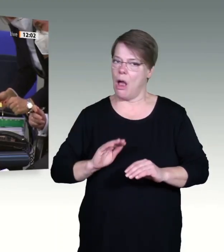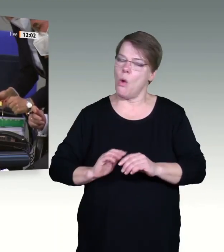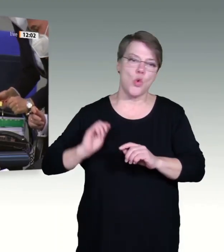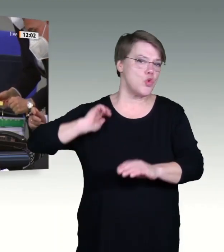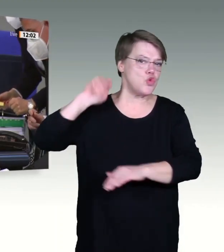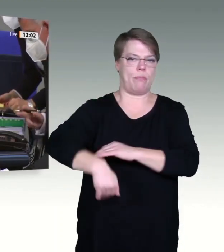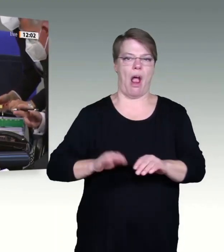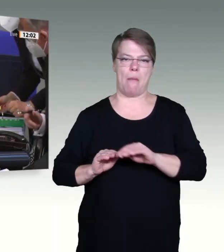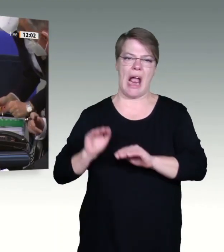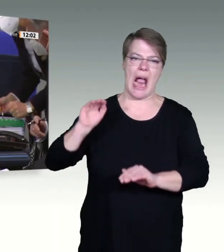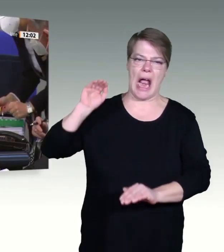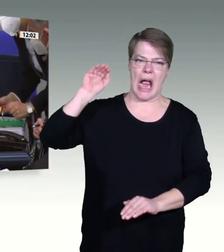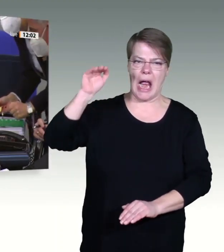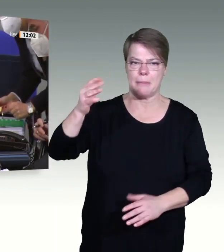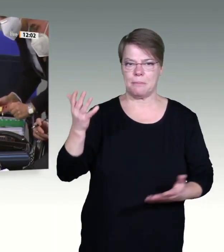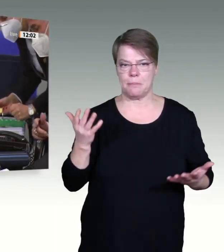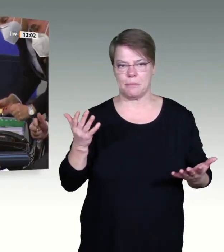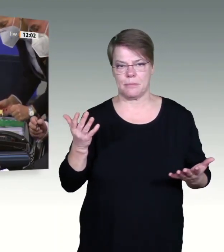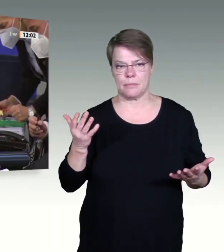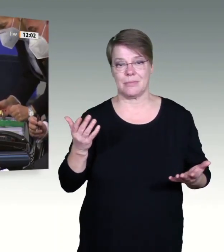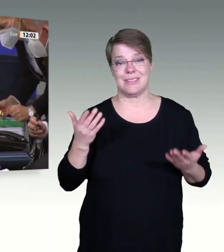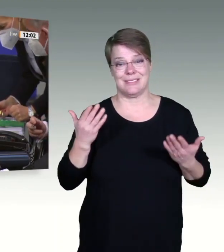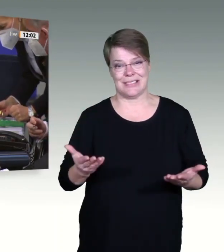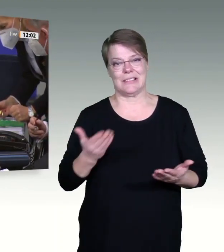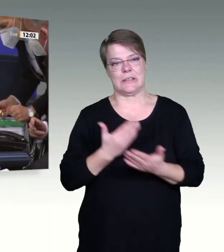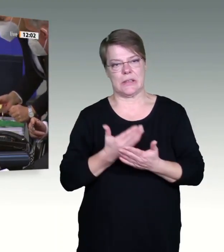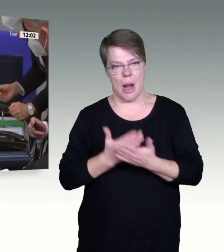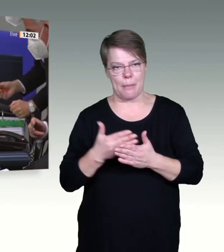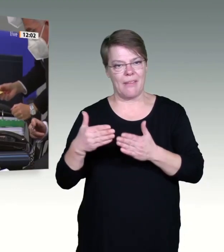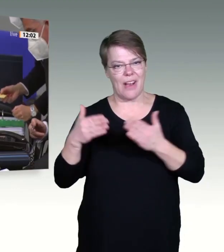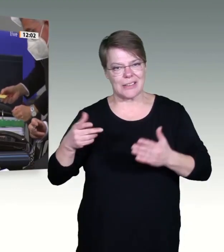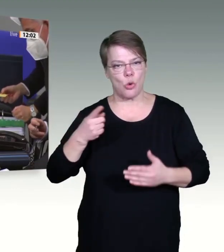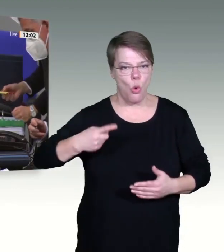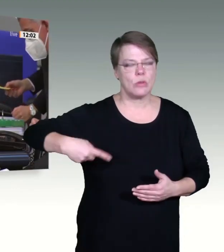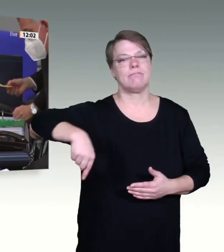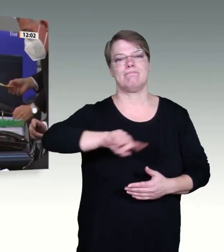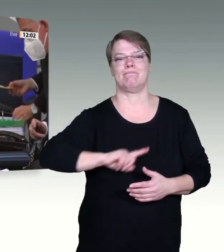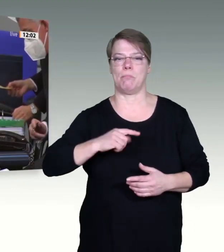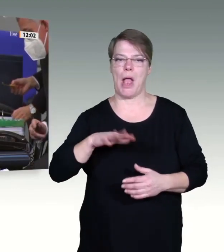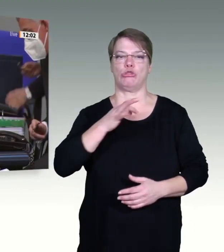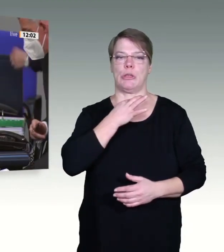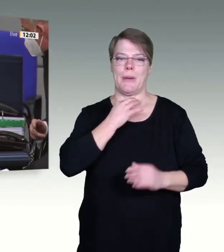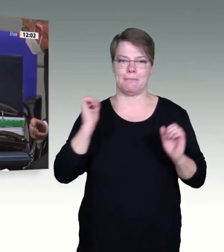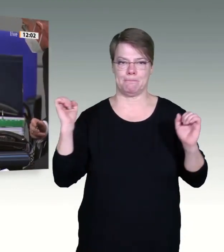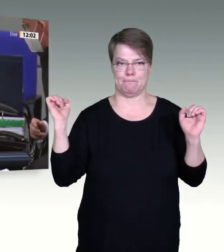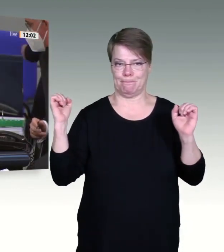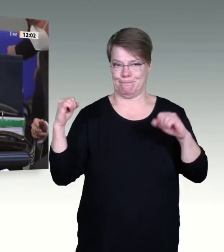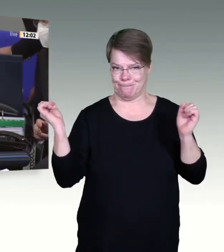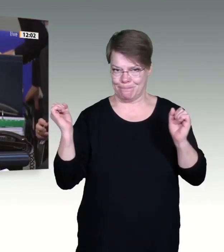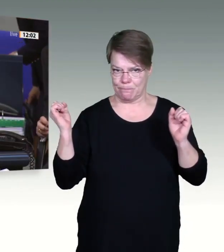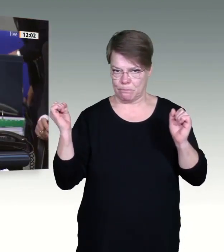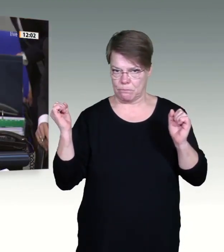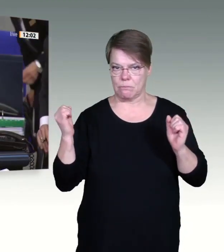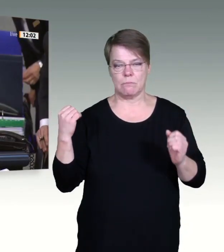Platz zu erweitern. In meiner gestern in Kraft gesetzten Allgemeinverfügung zur Maskenpflicht und zur